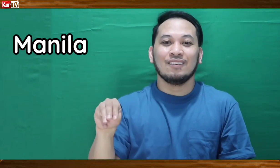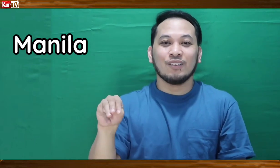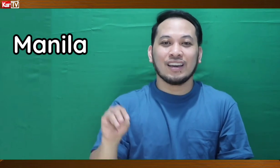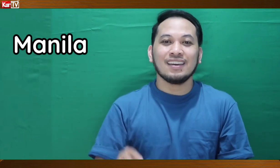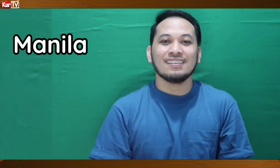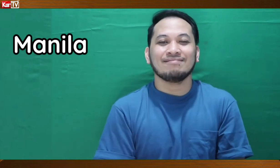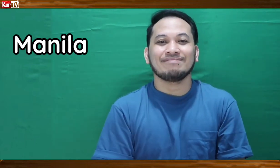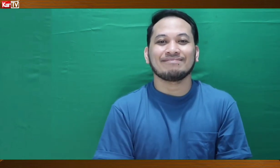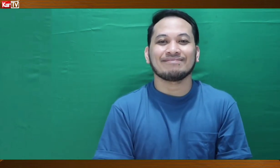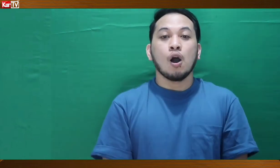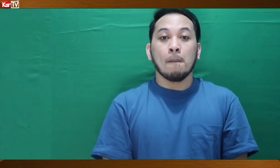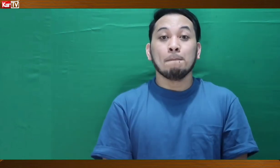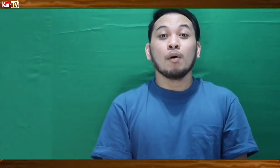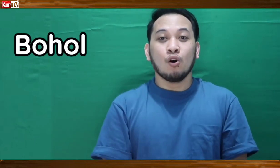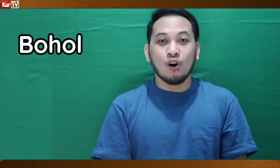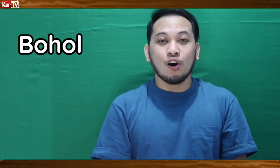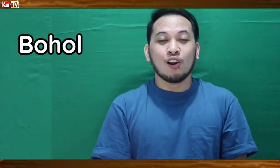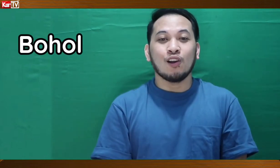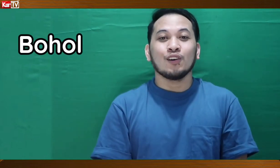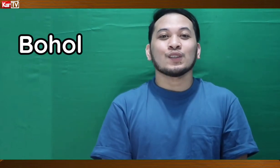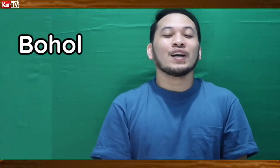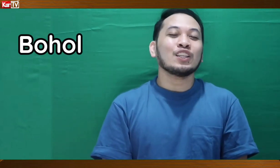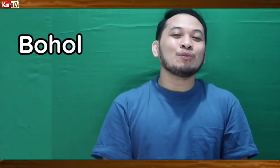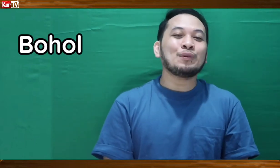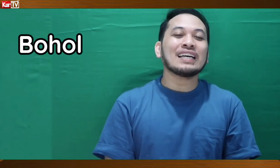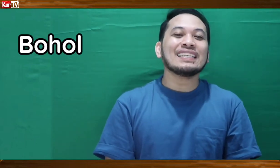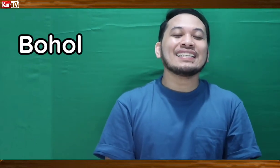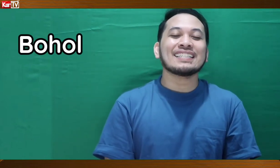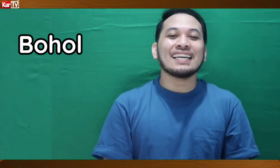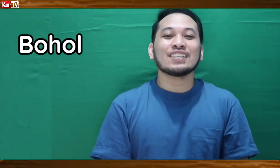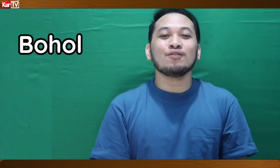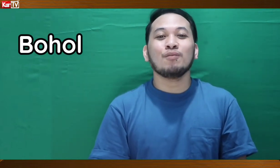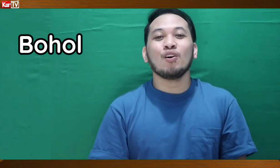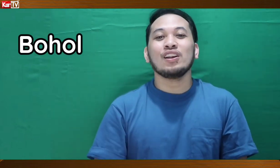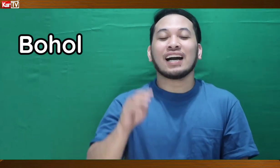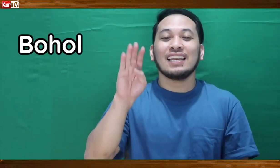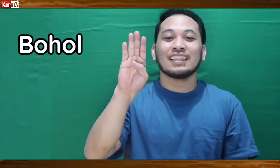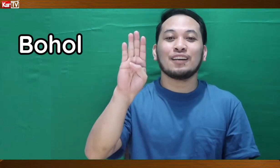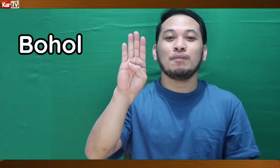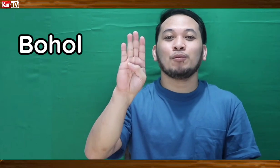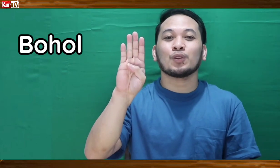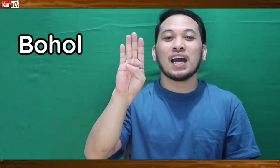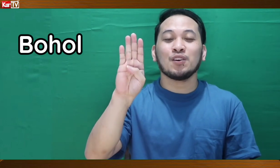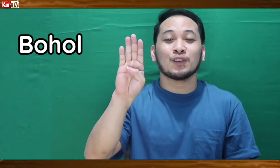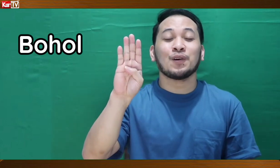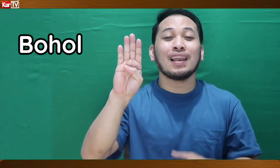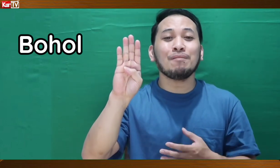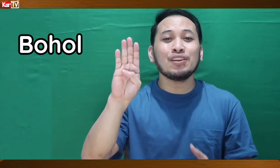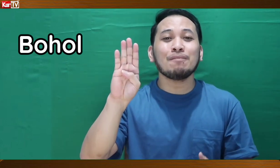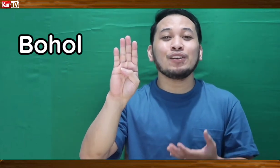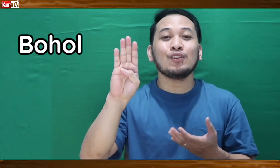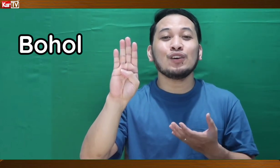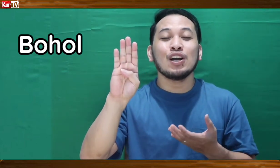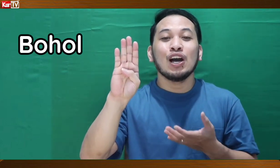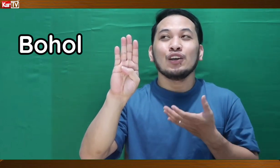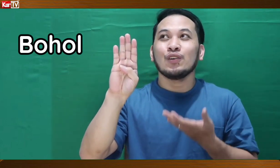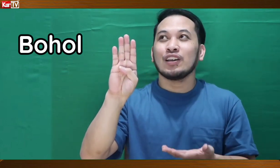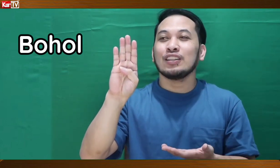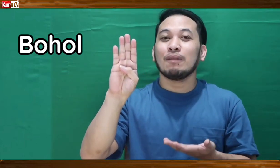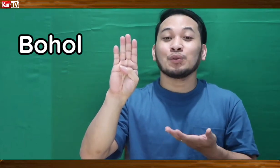Okay. Bohol. So, ganito po natin si Senyes yung Bohol. Naka-letter B po tayo. So, alam nyo naman yung, yung, ano, diba,